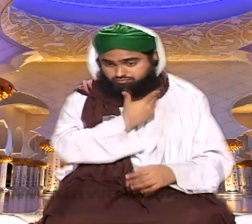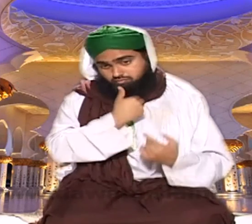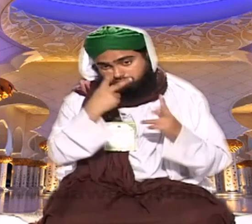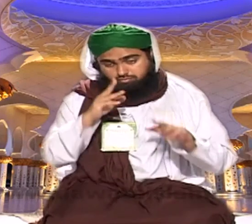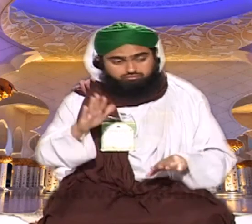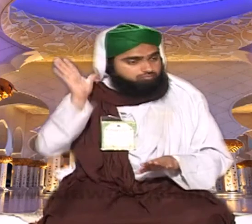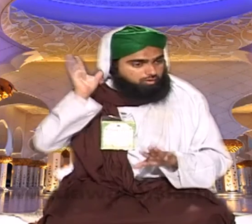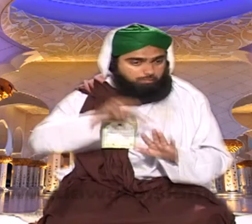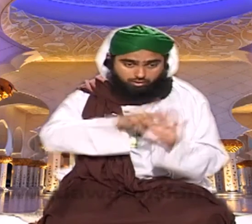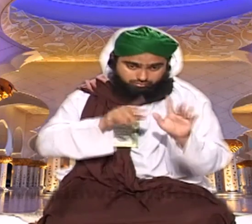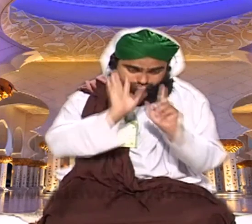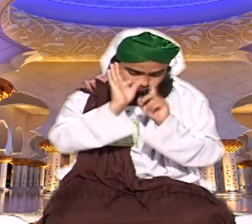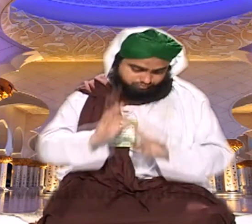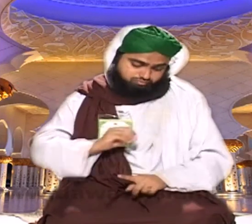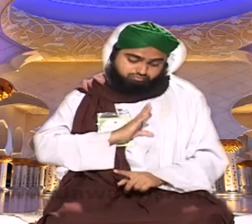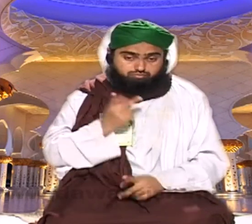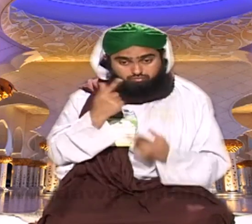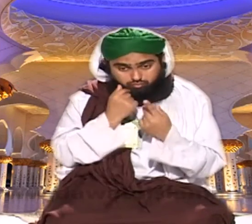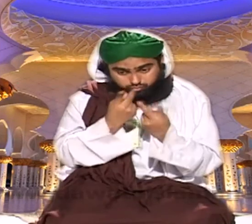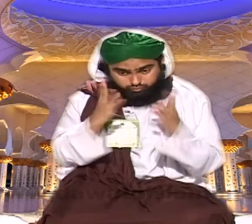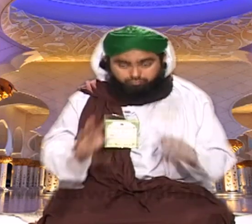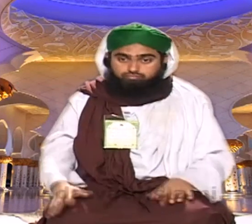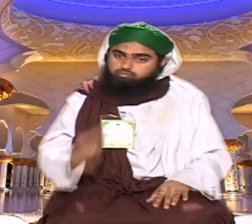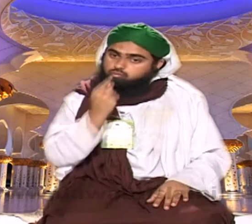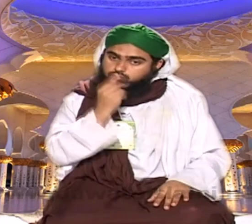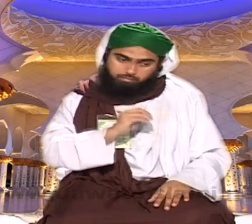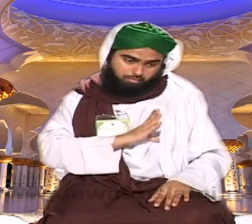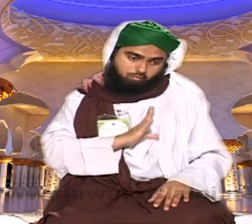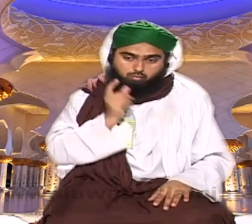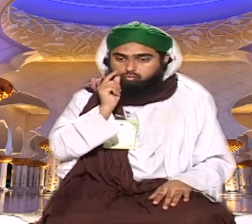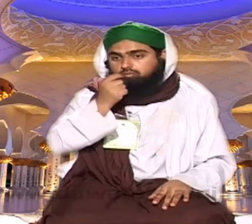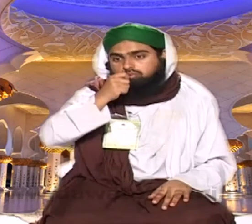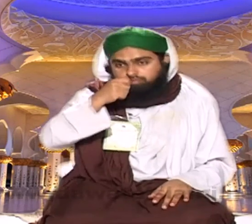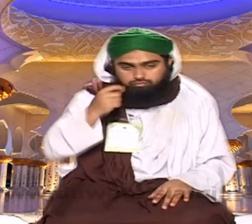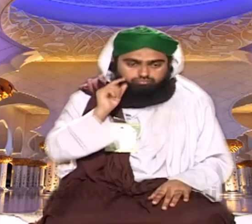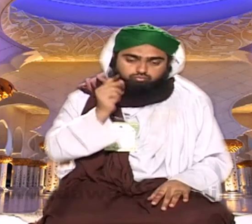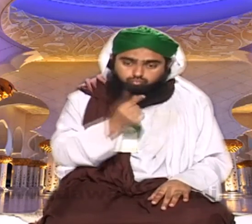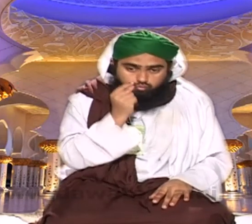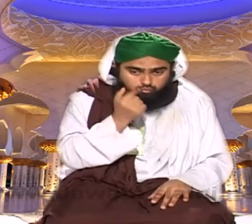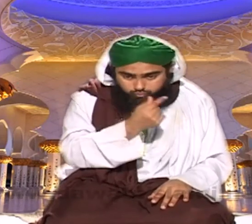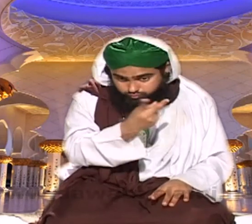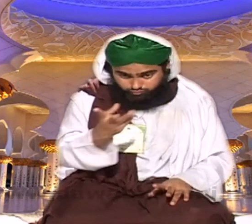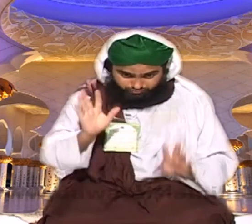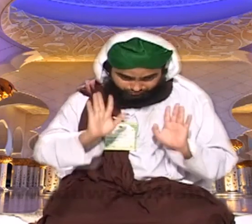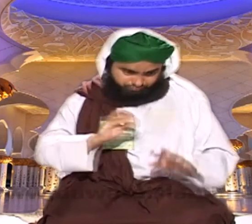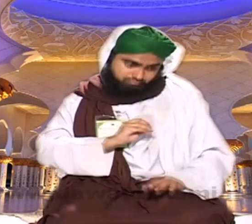ماشاءاللہ دین کی طرف زیادہ مائل نماز پتھان بھائی زیادہ پڑھیں گے روزے پتھان بھائی کا طرف سے رکھیں گے